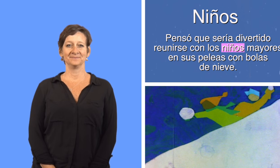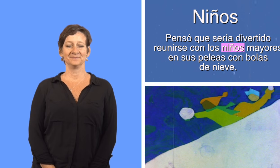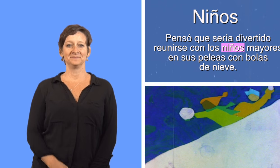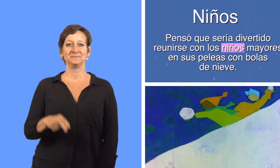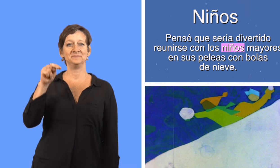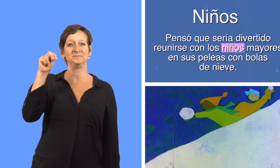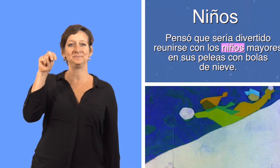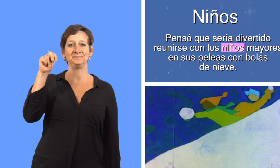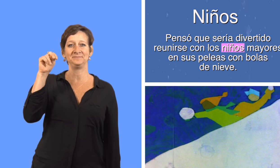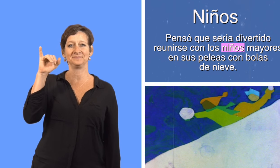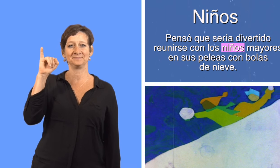niños